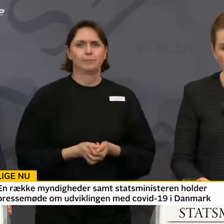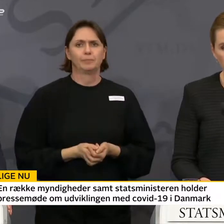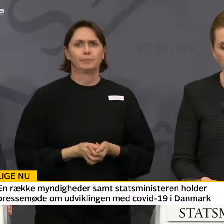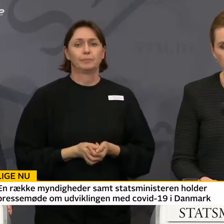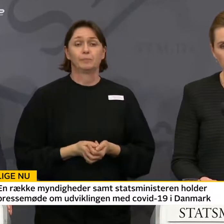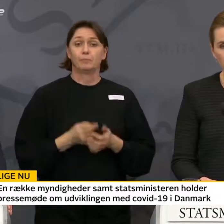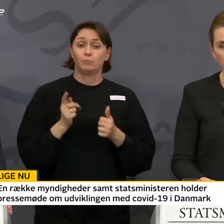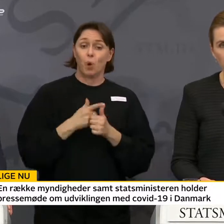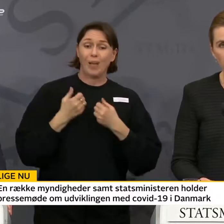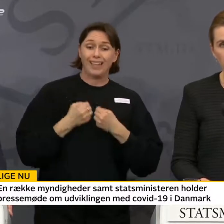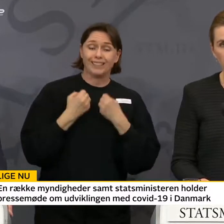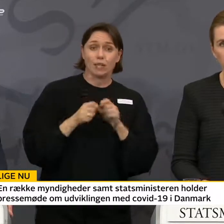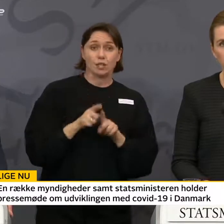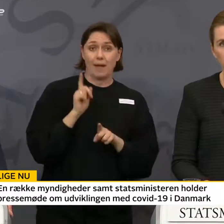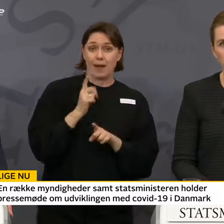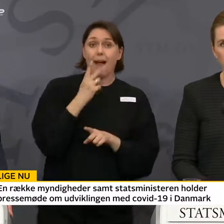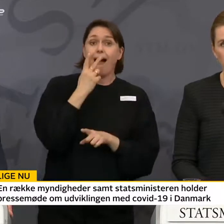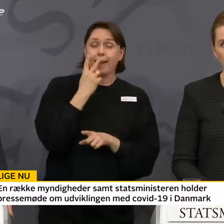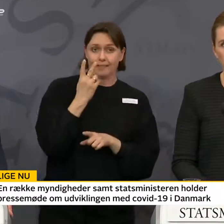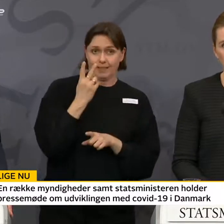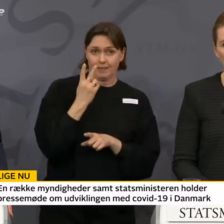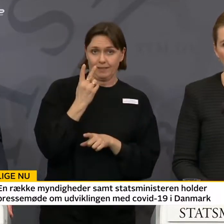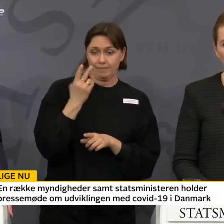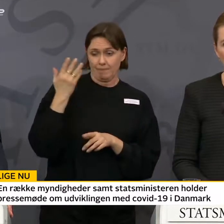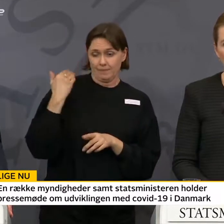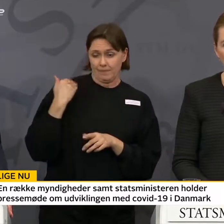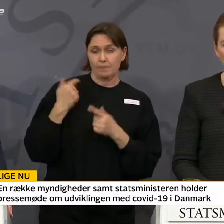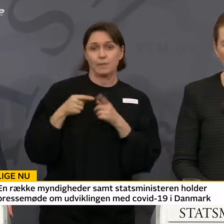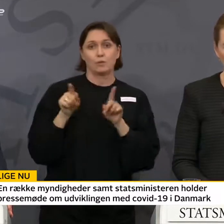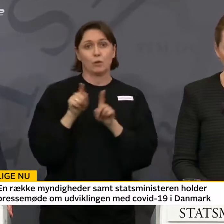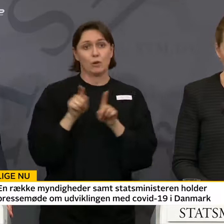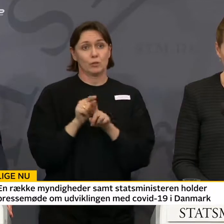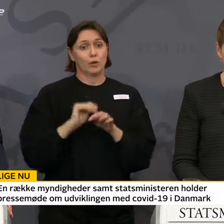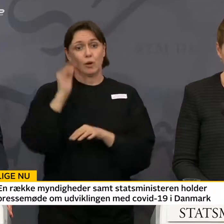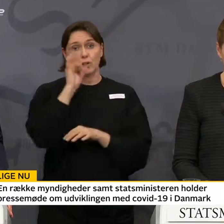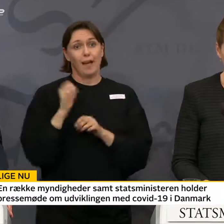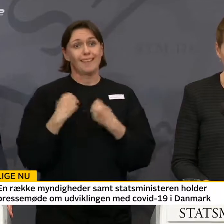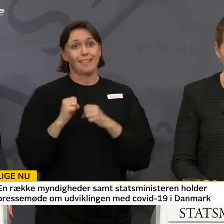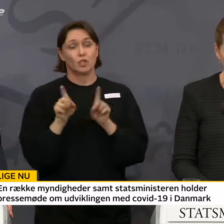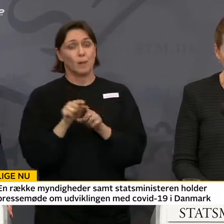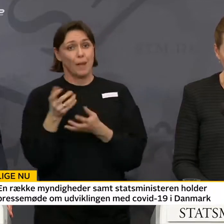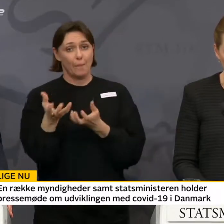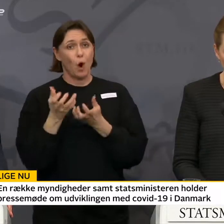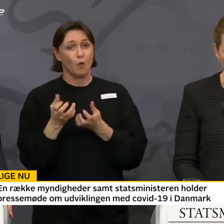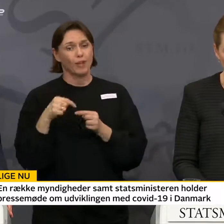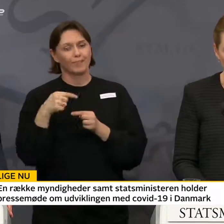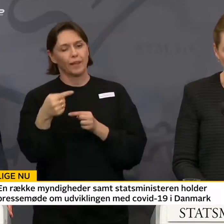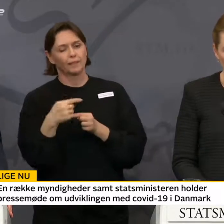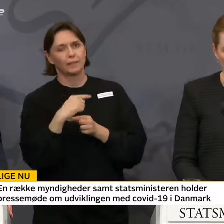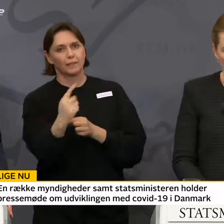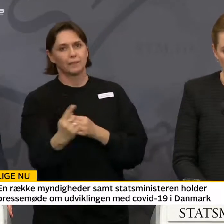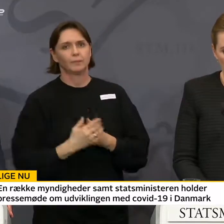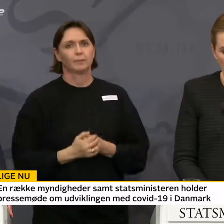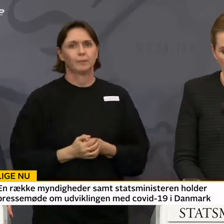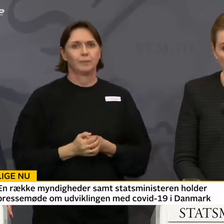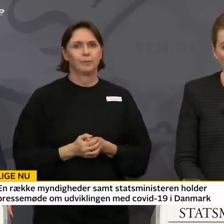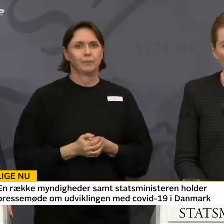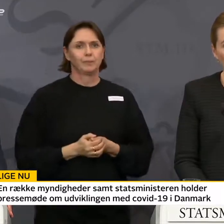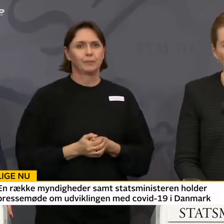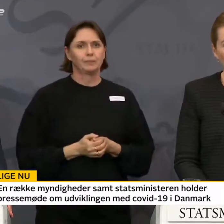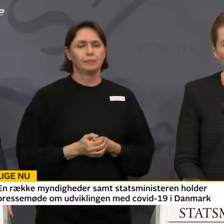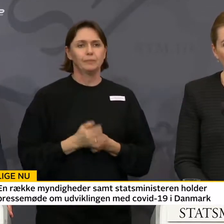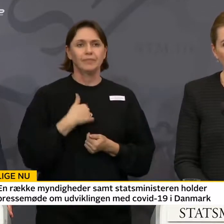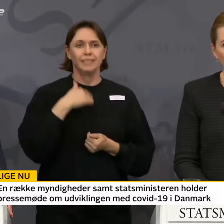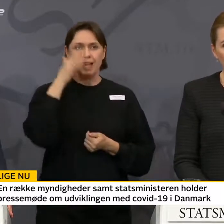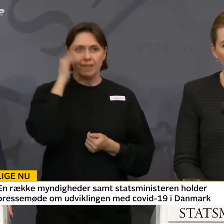Både den indsats, vi allerede har set, men i lige så høj grad den indsats, vi får behov for i den kommende tid. Jeg ved